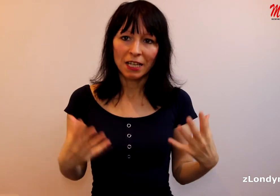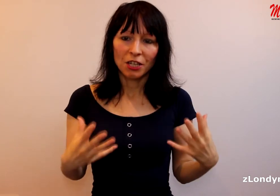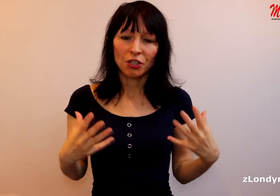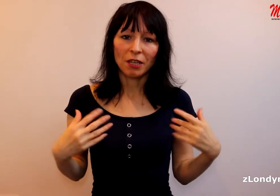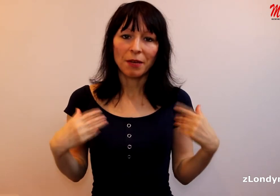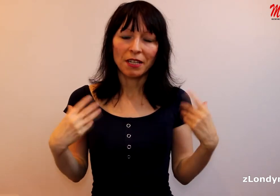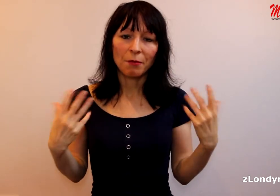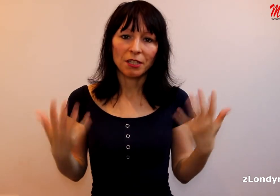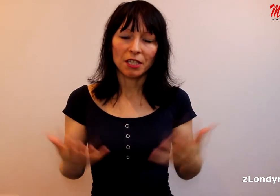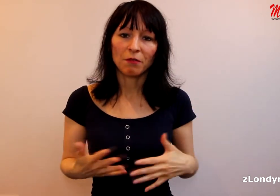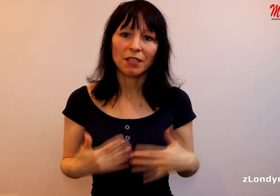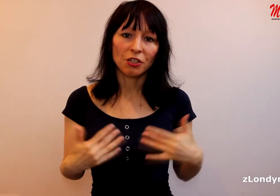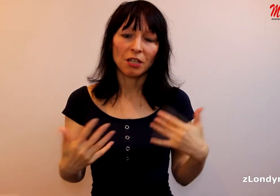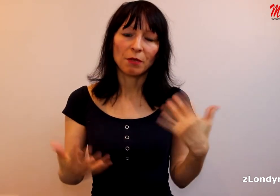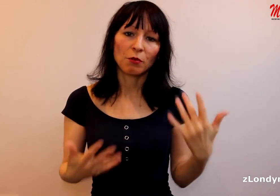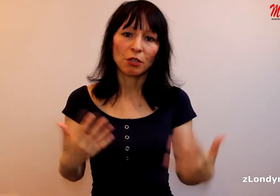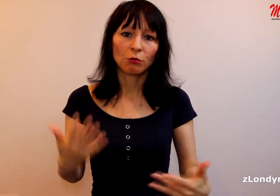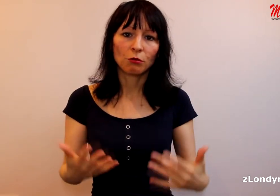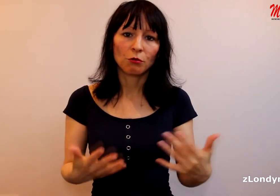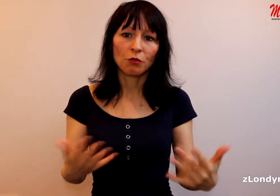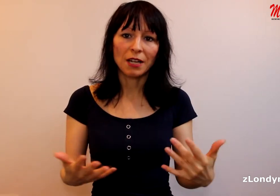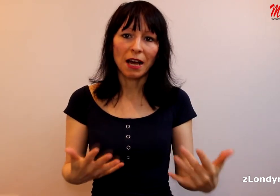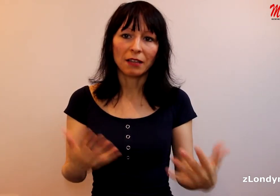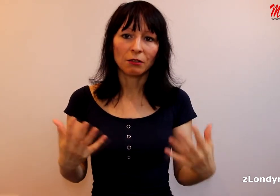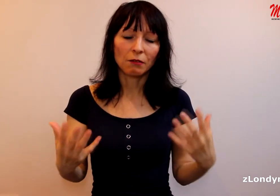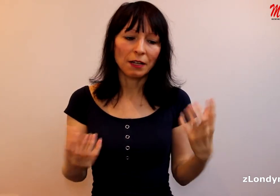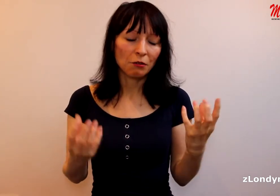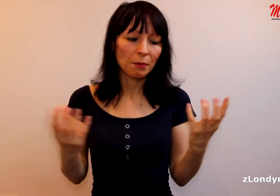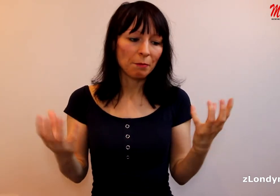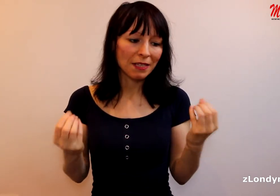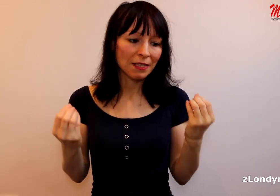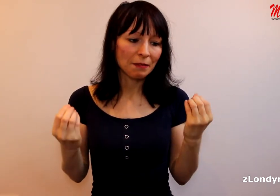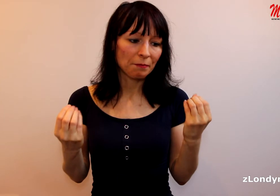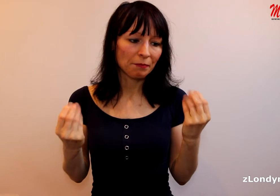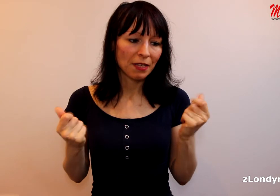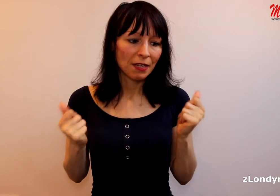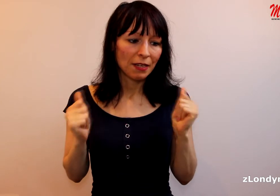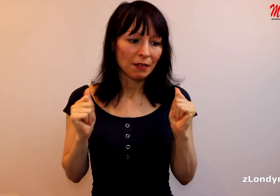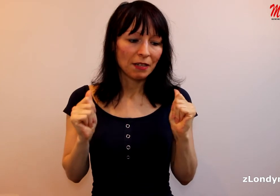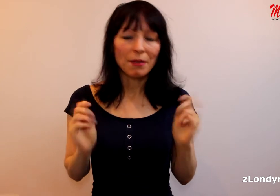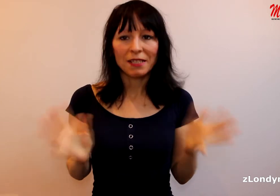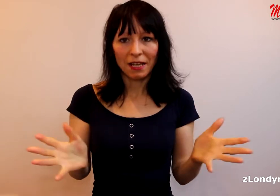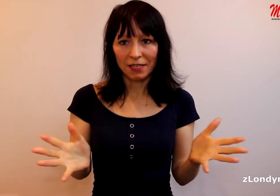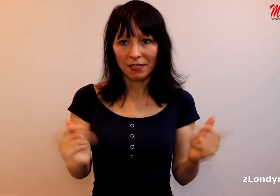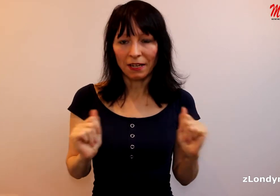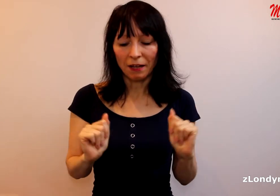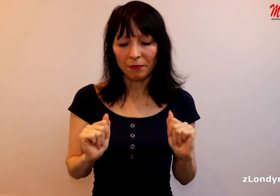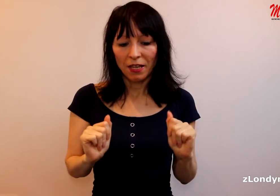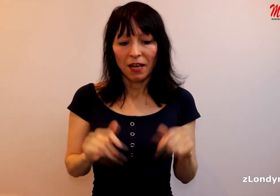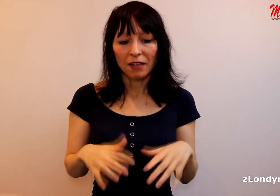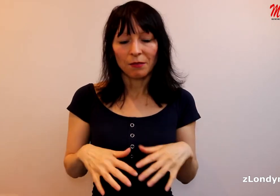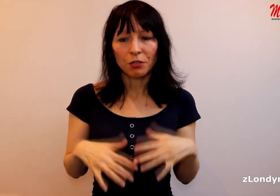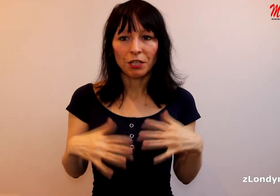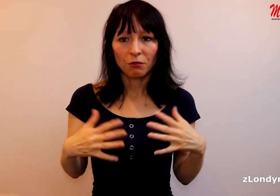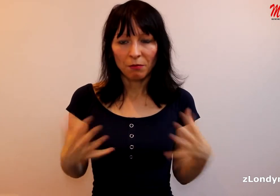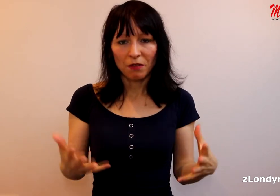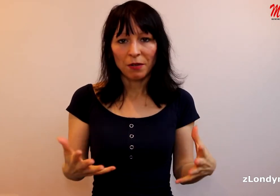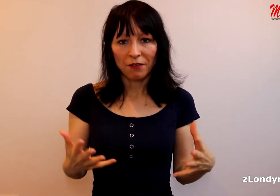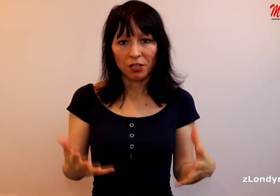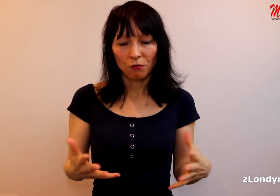že ta média mainstreamová začínají být poněkud nudná a taková jakoby beznemastná, neslaná. A samozřejmě to nebaví právě řadu